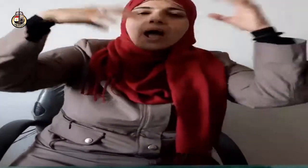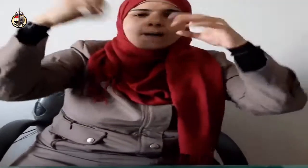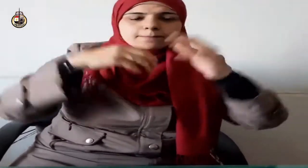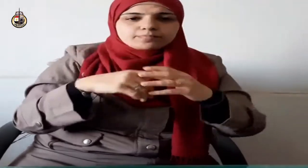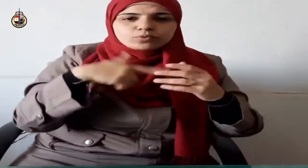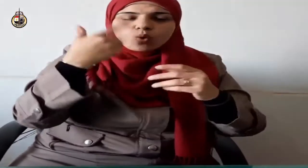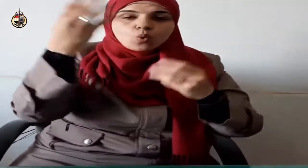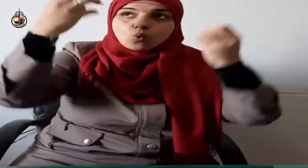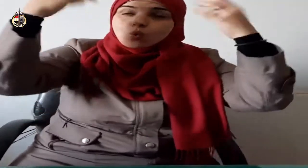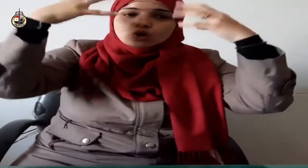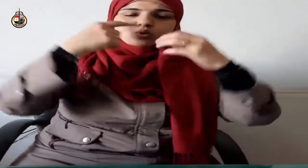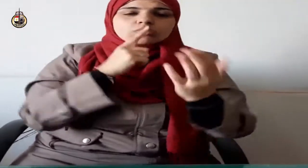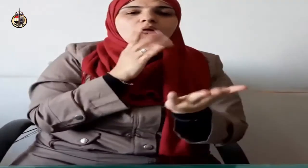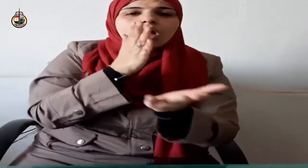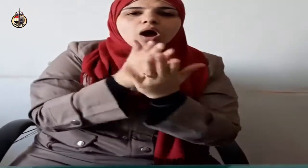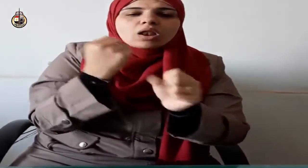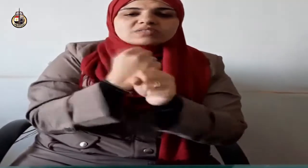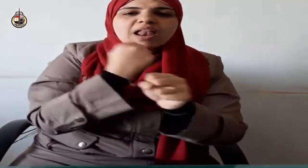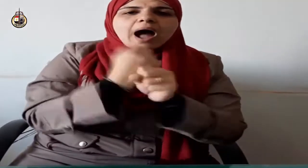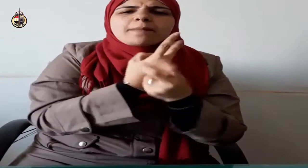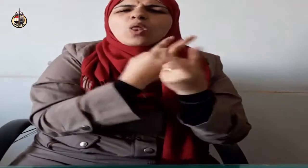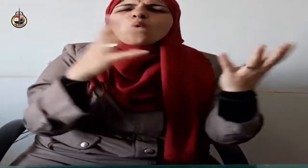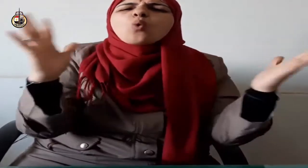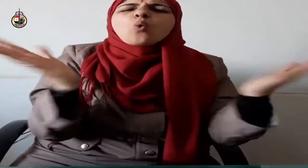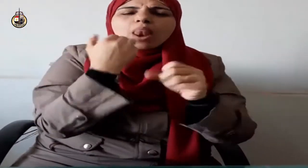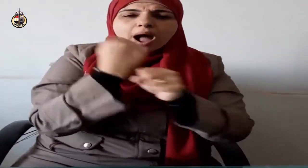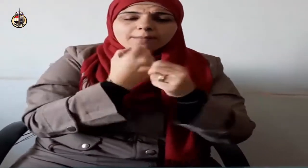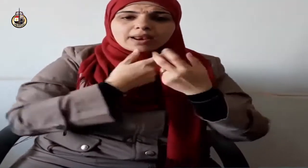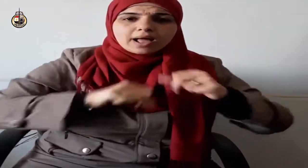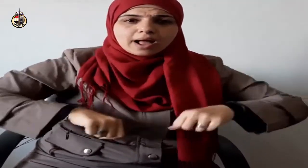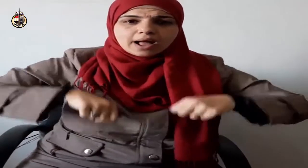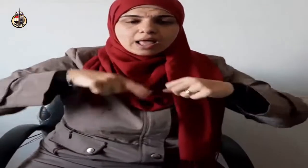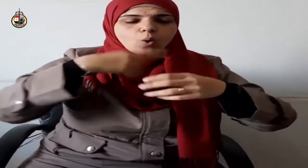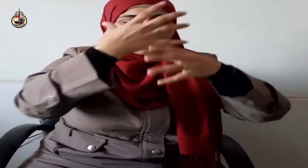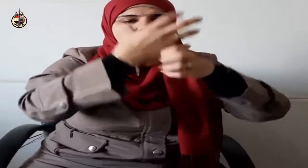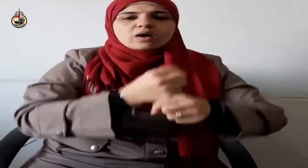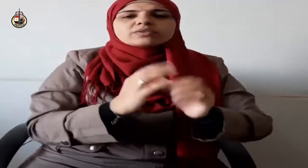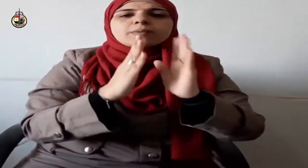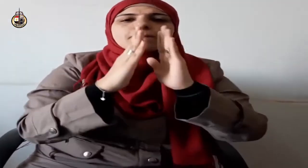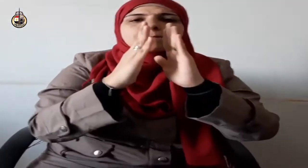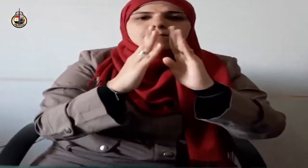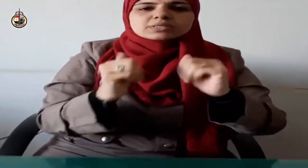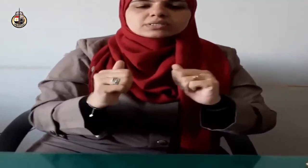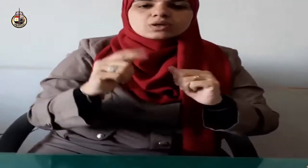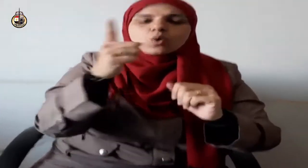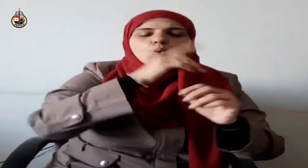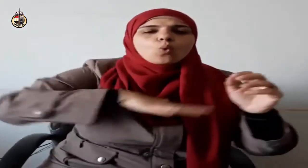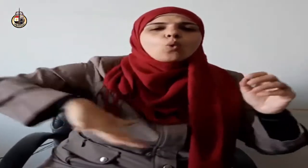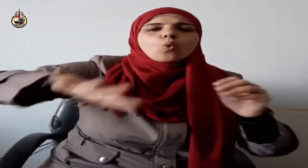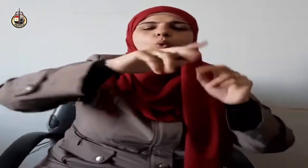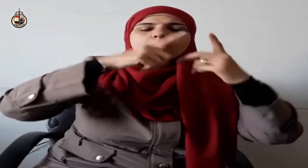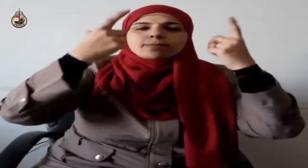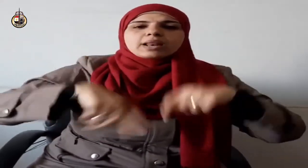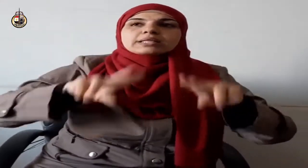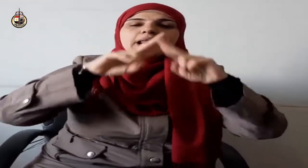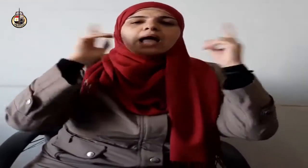ويجتنبون نهيه جل وعلا ويقفون عند حده ويأخذون بالأسباب